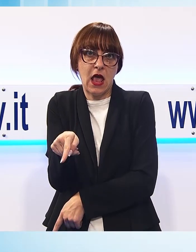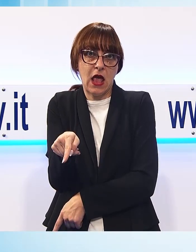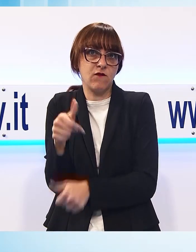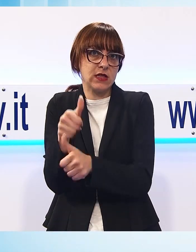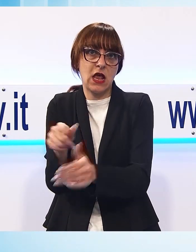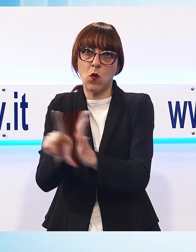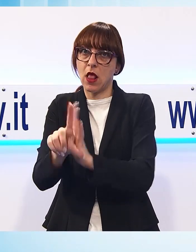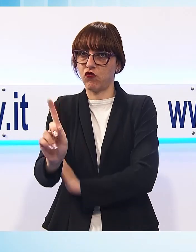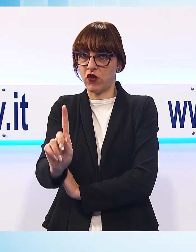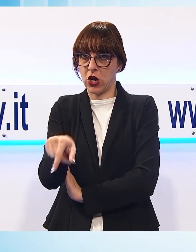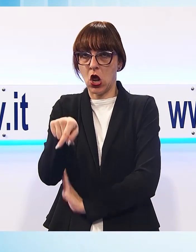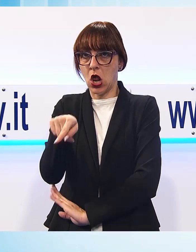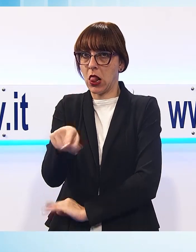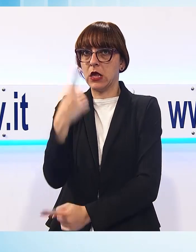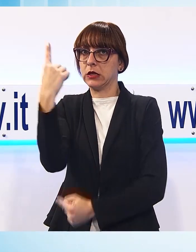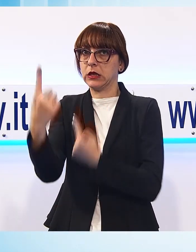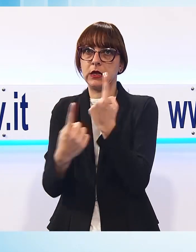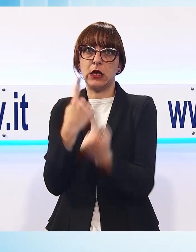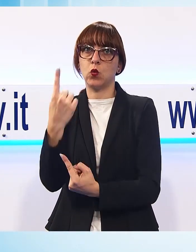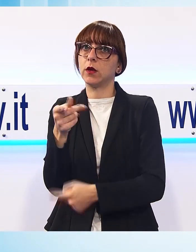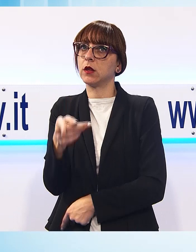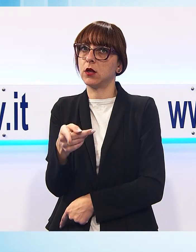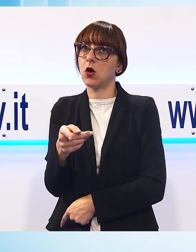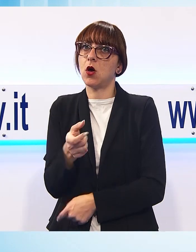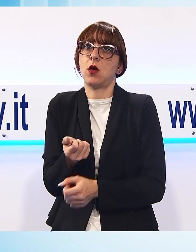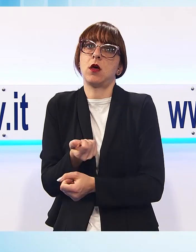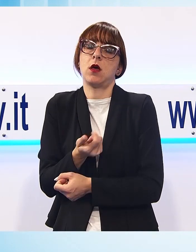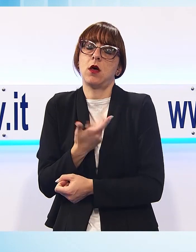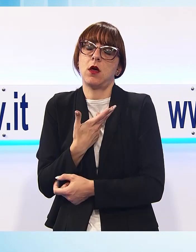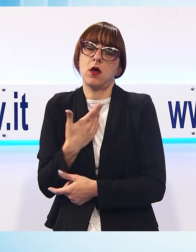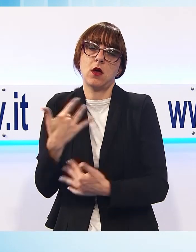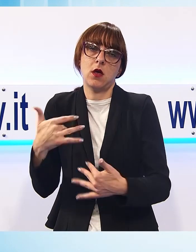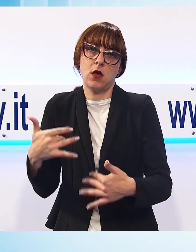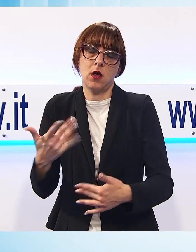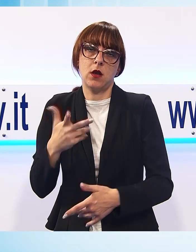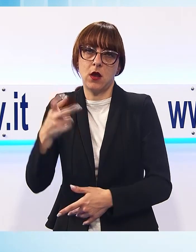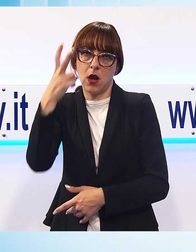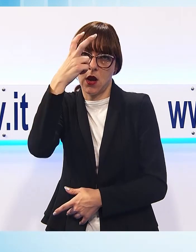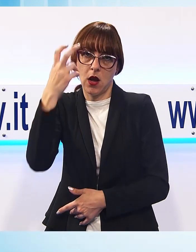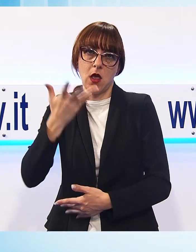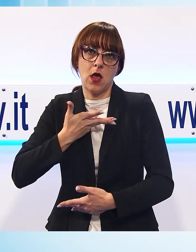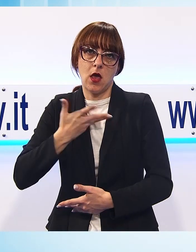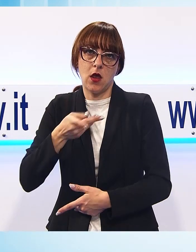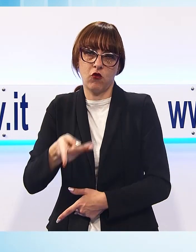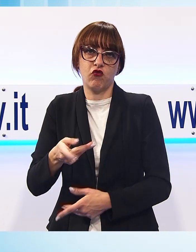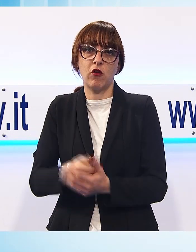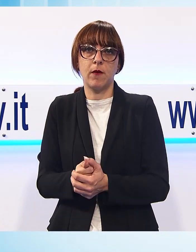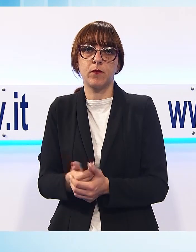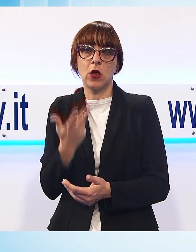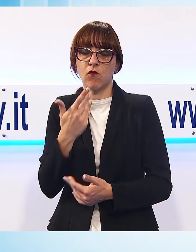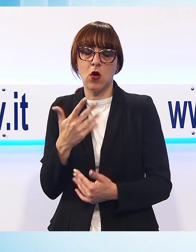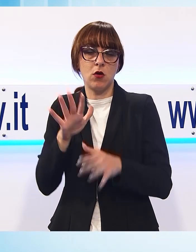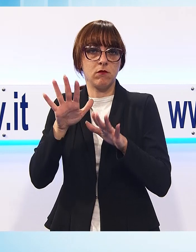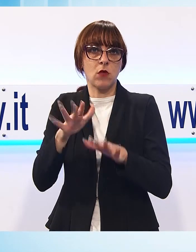in cui questo fenomeno è sicuramente molto molto diffuso. Insomma, non voglio difendere in maniera corporativa gli alberi, ci